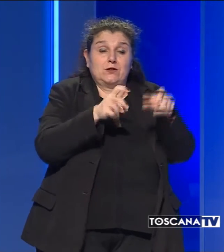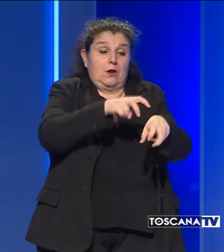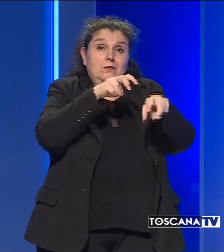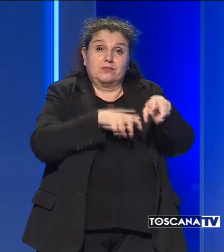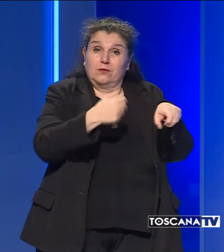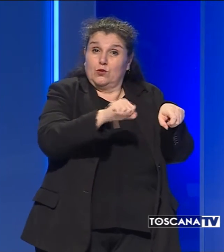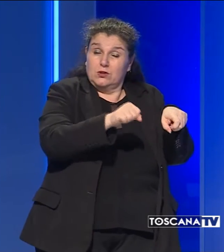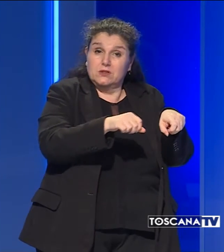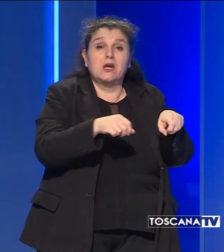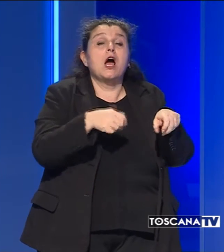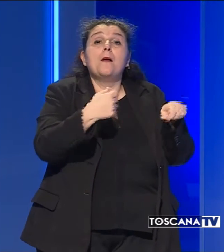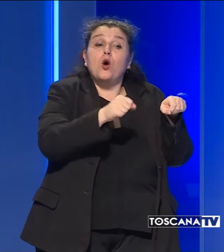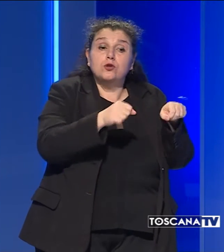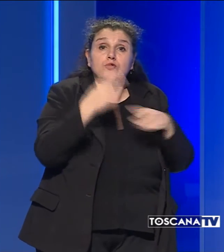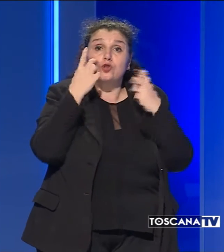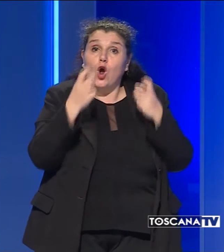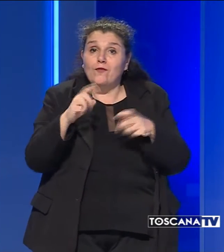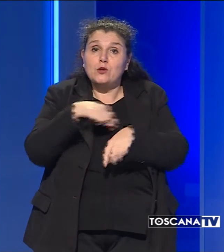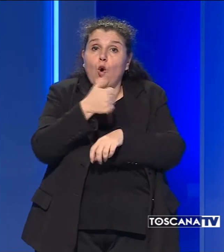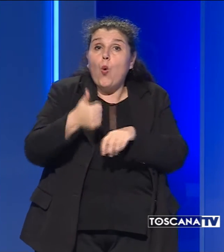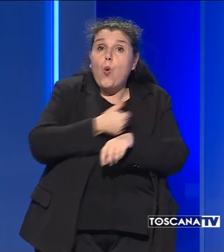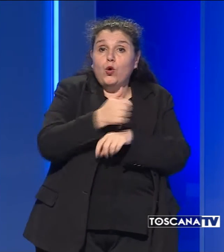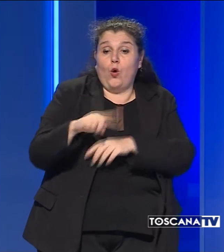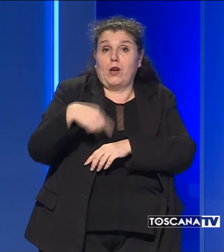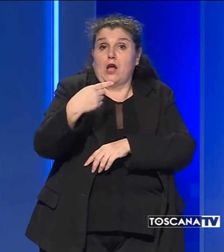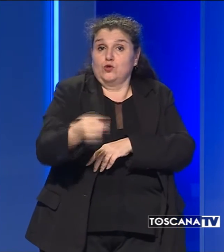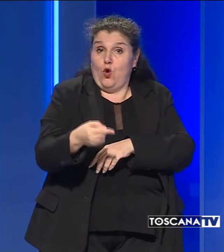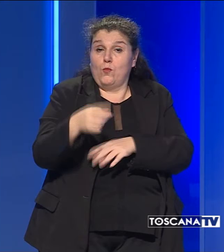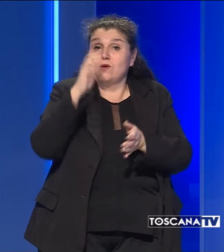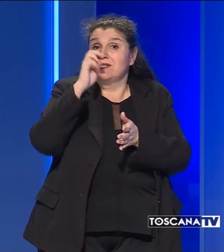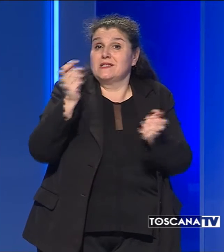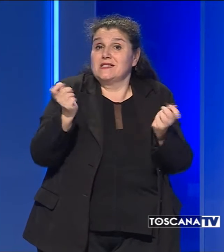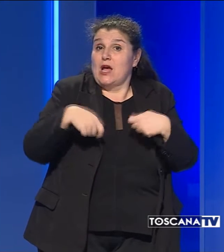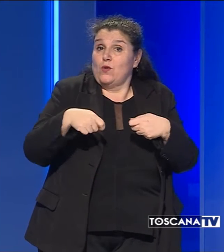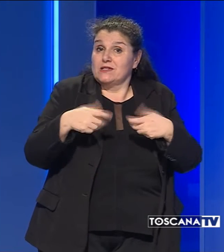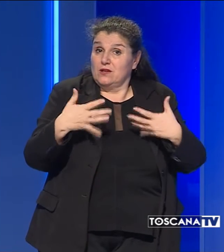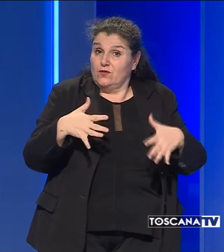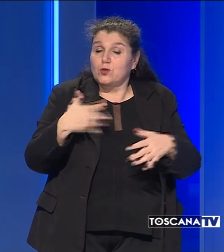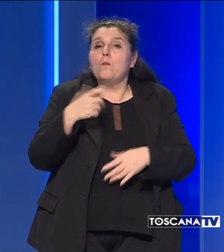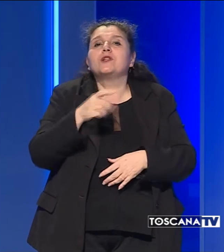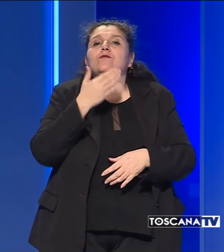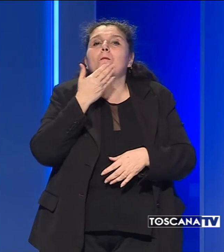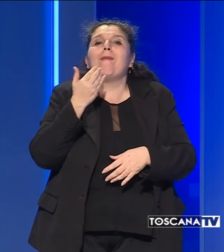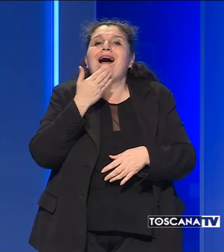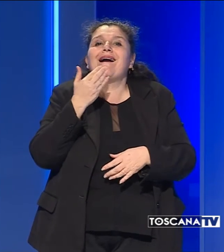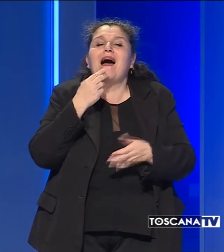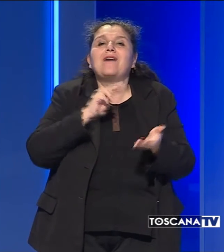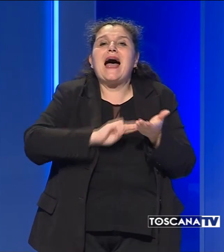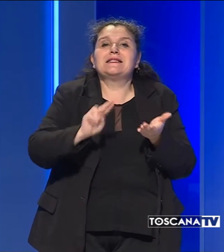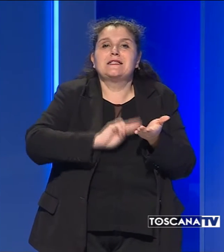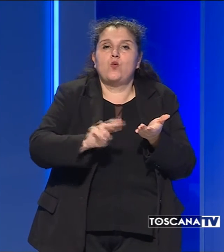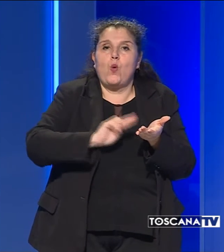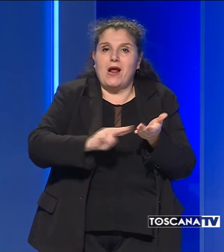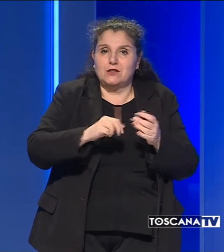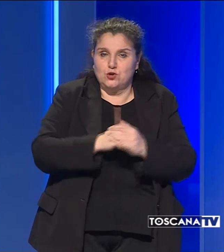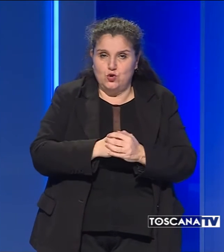Il veicolo è stato rintracciato un'ora dopo ed è stato sequestrato perché sprovvisto di assicurazione.